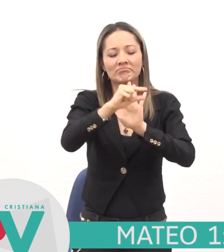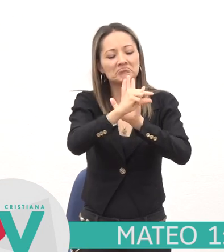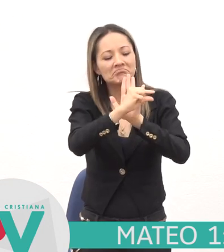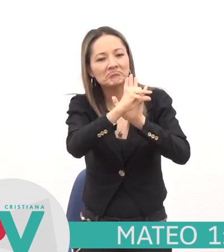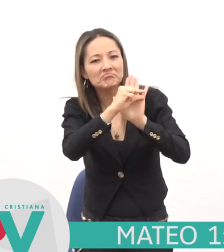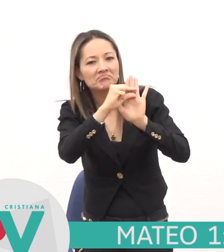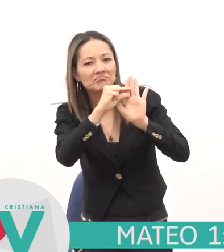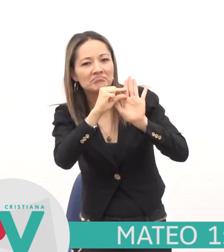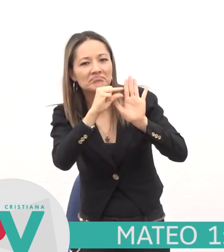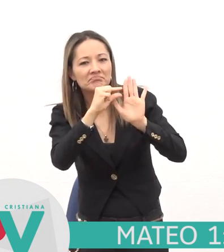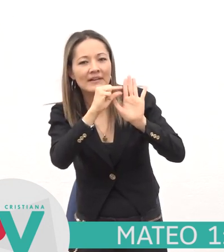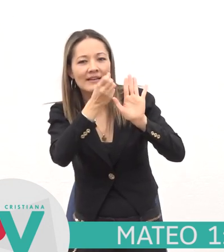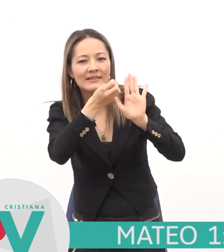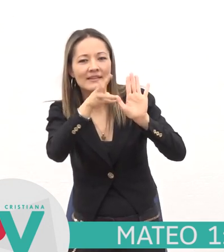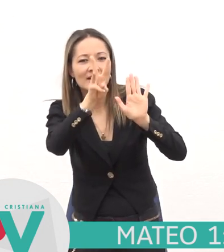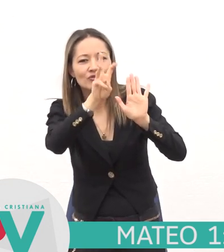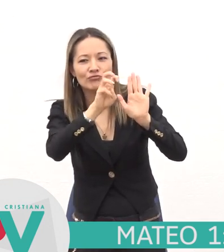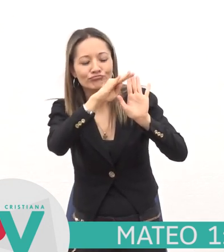del 18 al 25